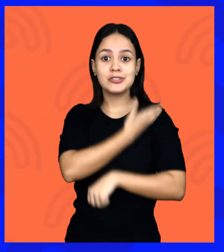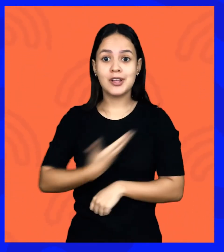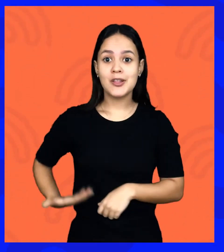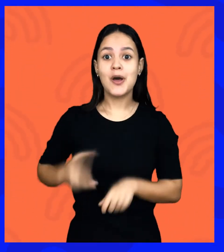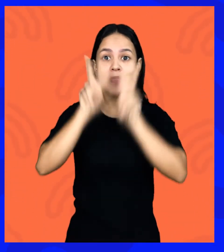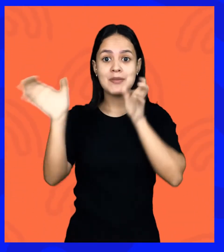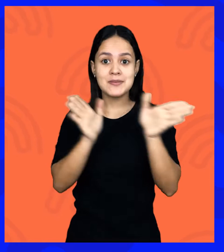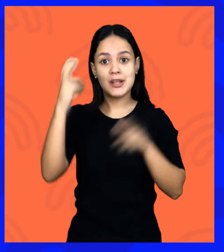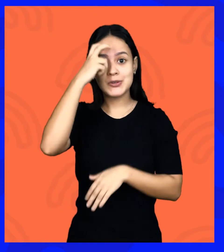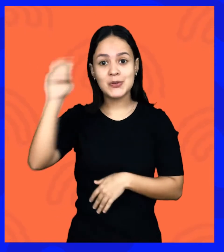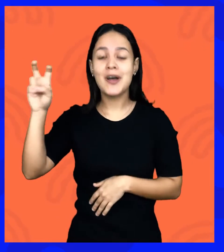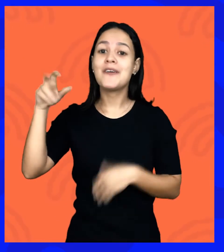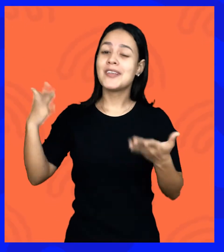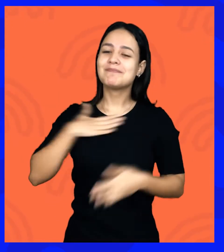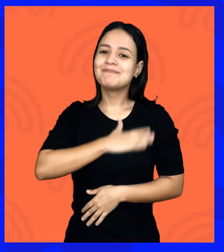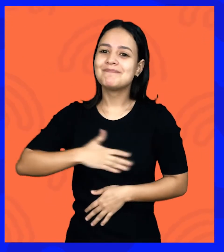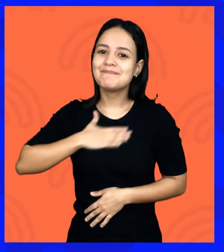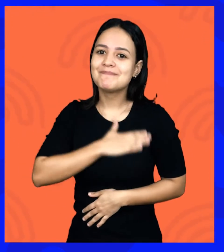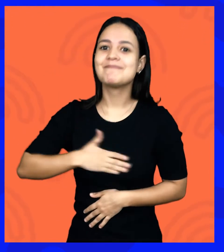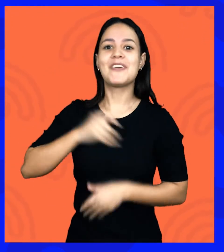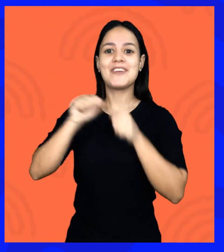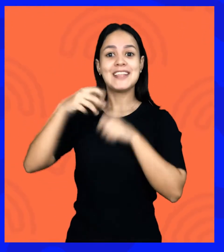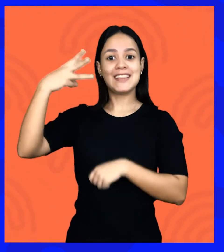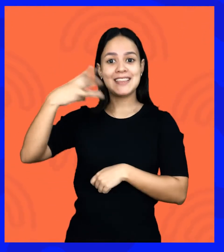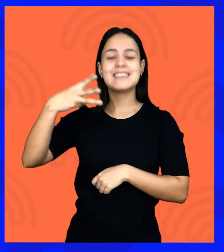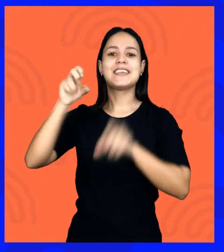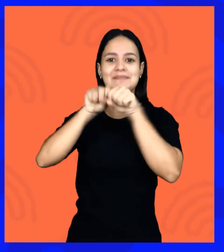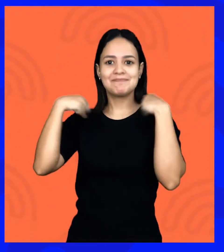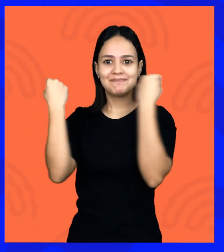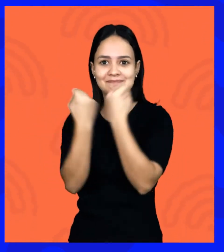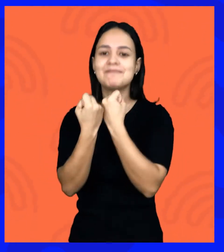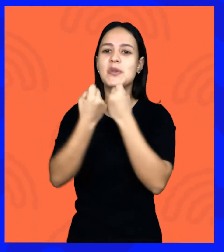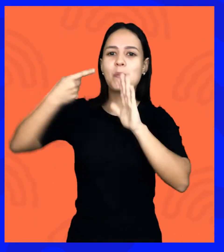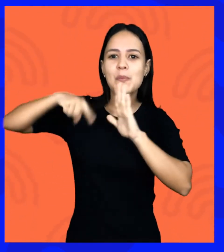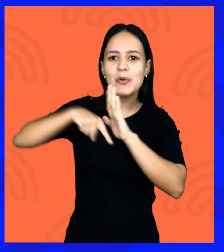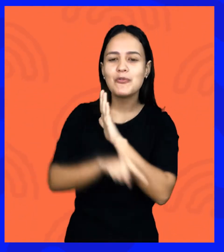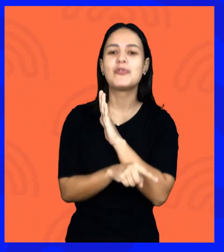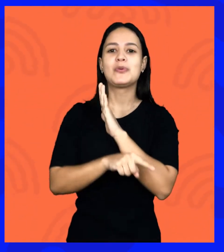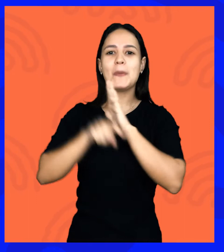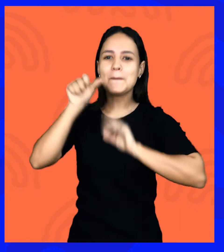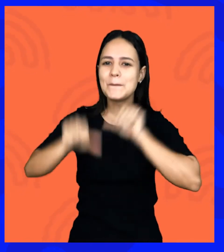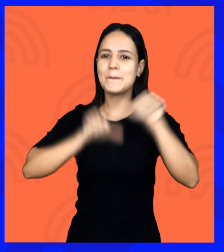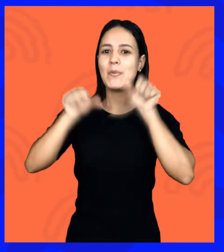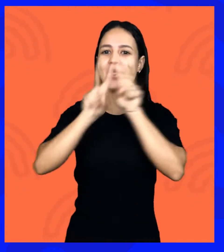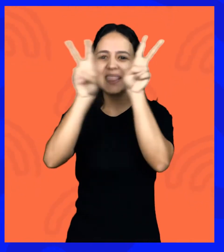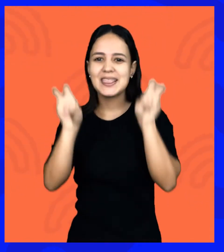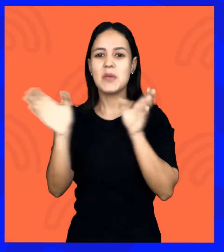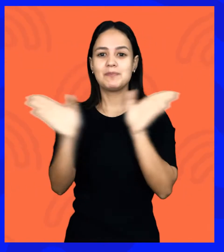de acessibilidade cultural. Então é com muita alegria que a gente realiza essa terceira edição do seminário e aprofunda, radicaliza cada vez mais a temática da